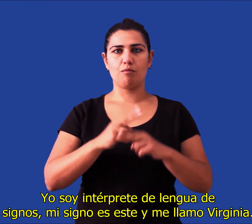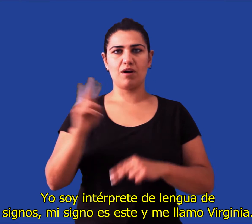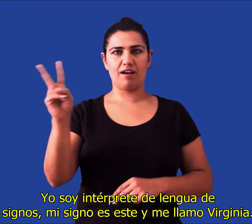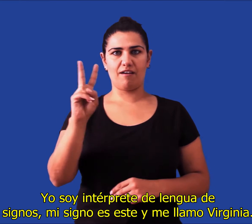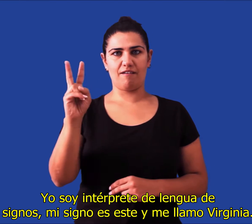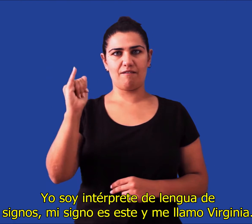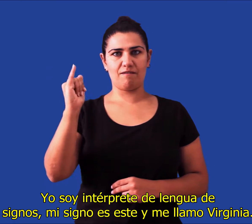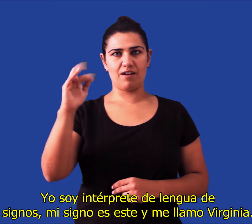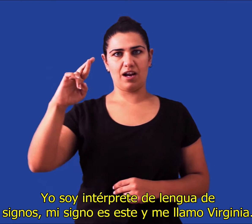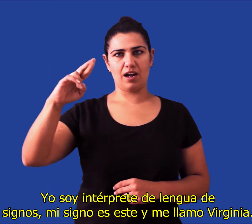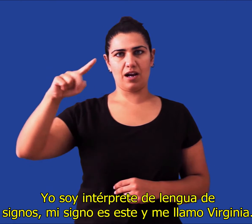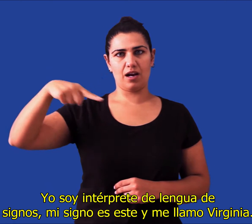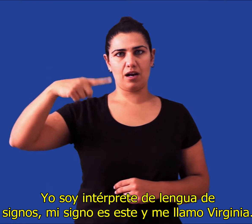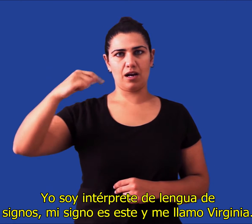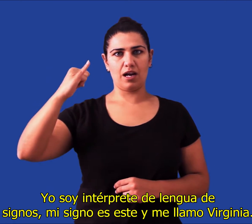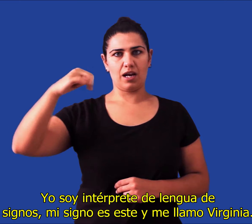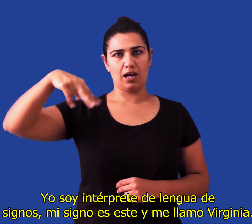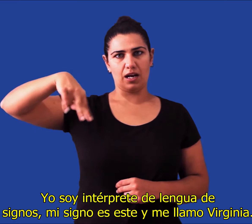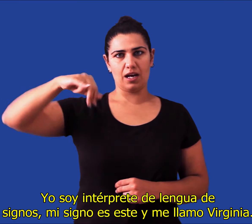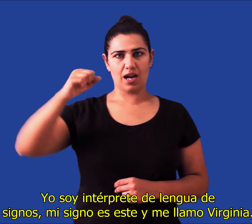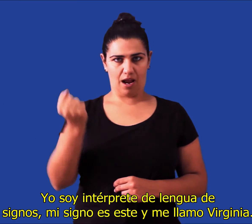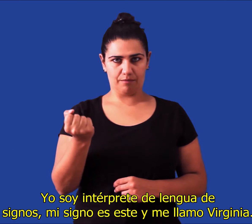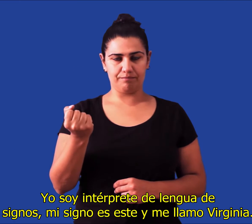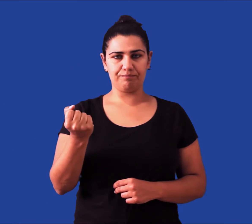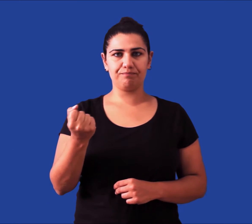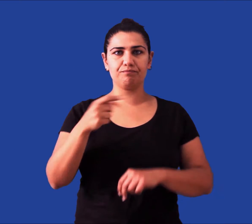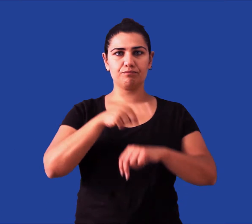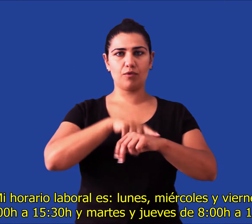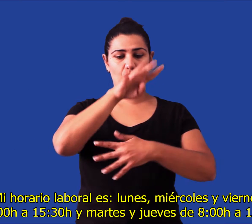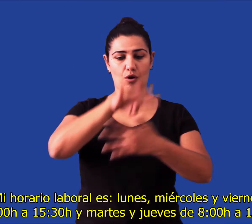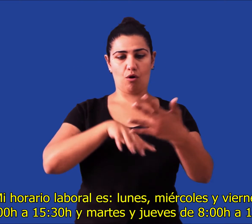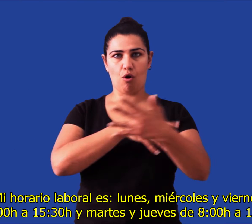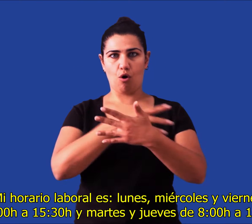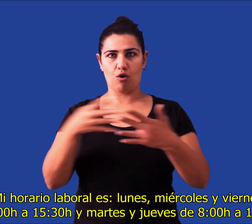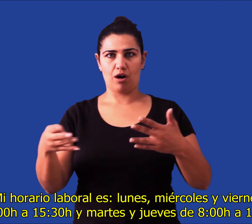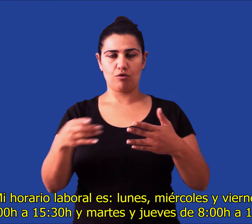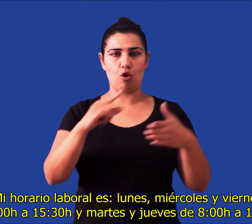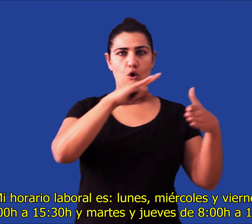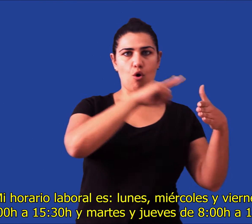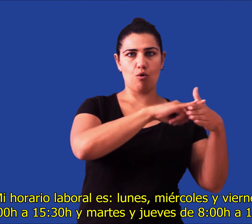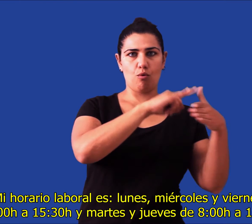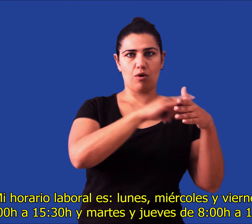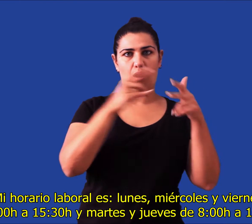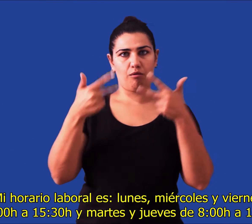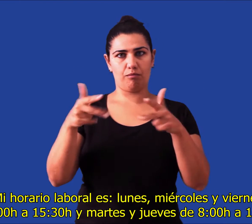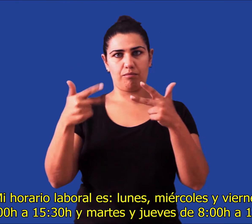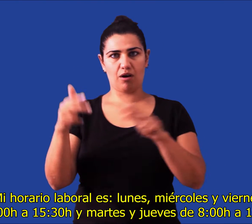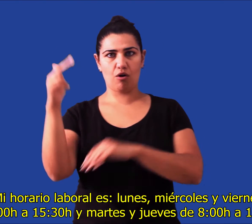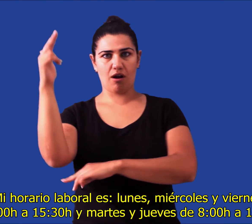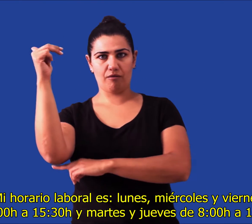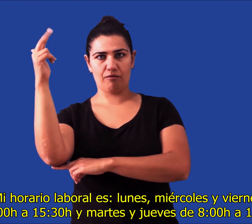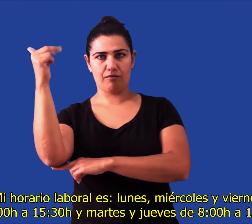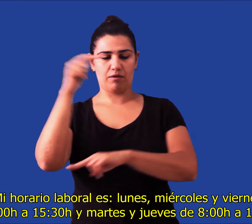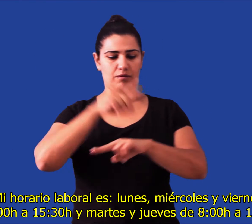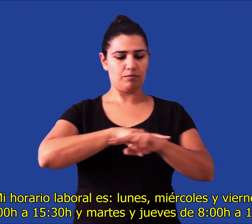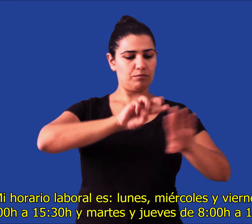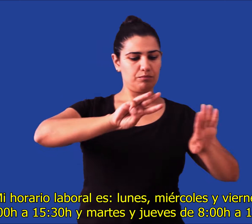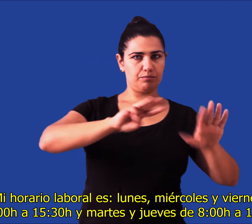Y me llamo Virginia. Mi horario laboral es lunes, miércoles y viernes de 8 de la mañana